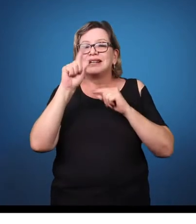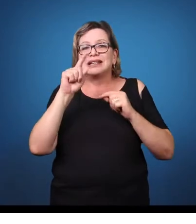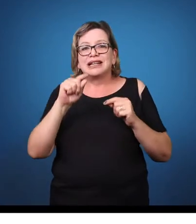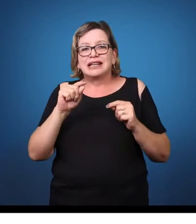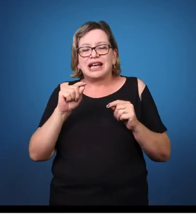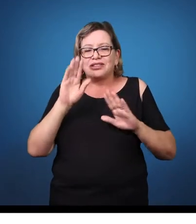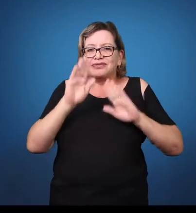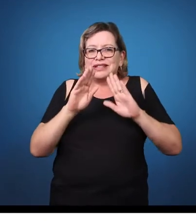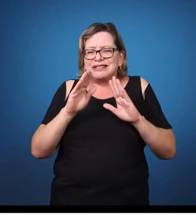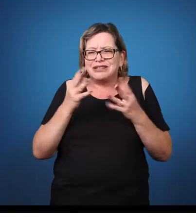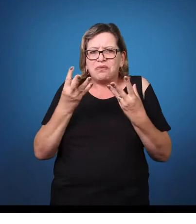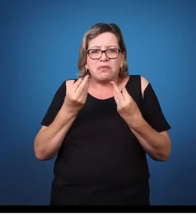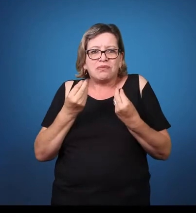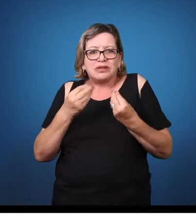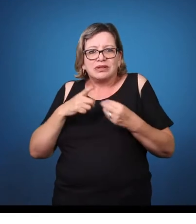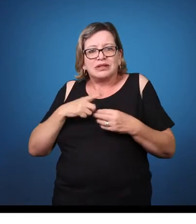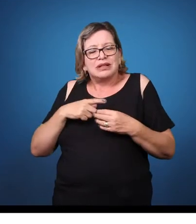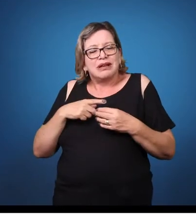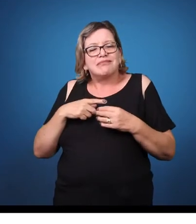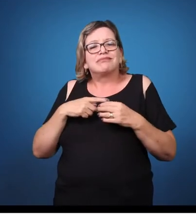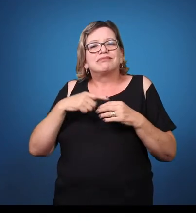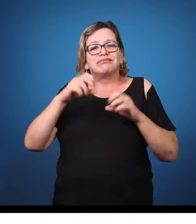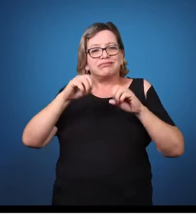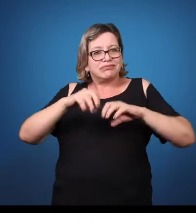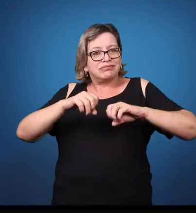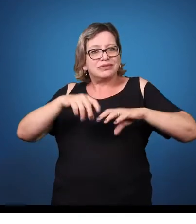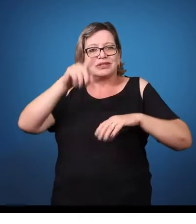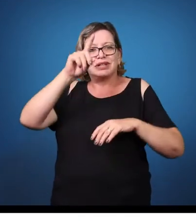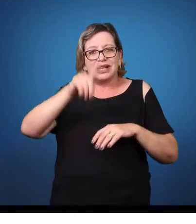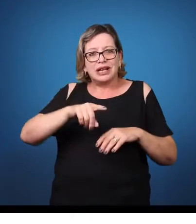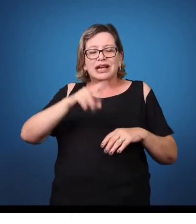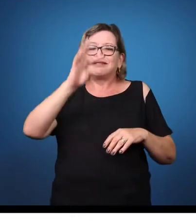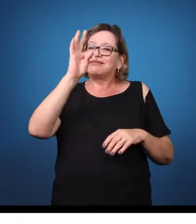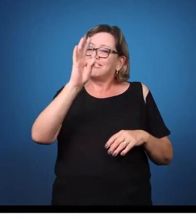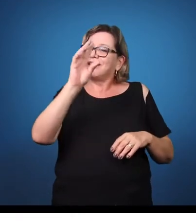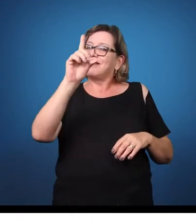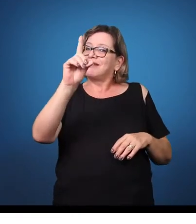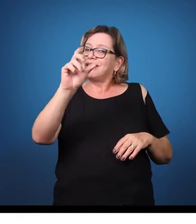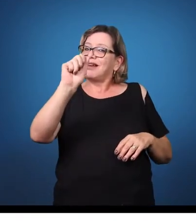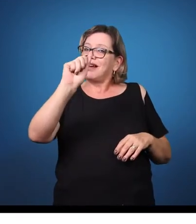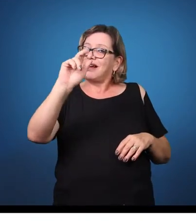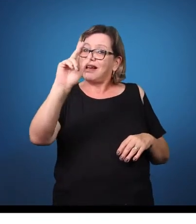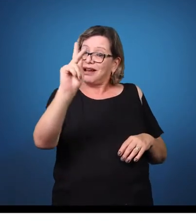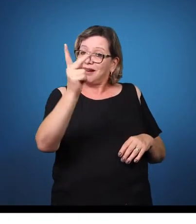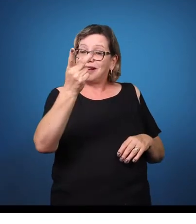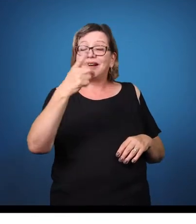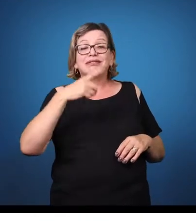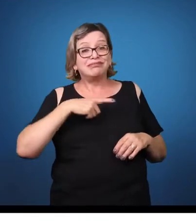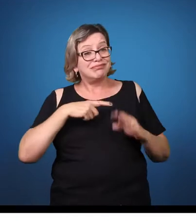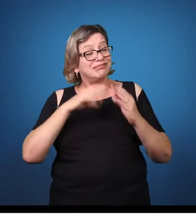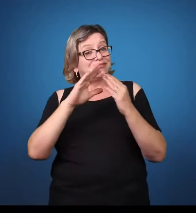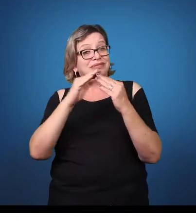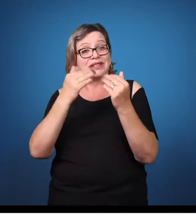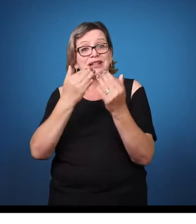educação, é o transtorno por déficit de atenção e hiperatividade, que também vai chegar desde a educação infantil até